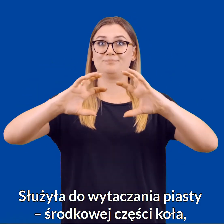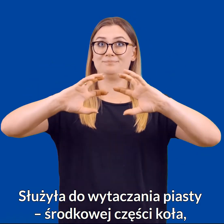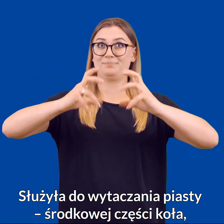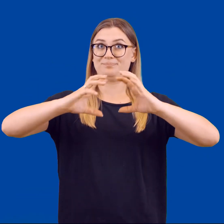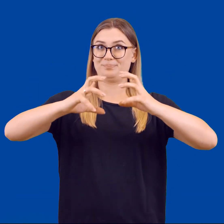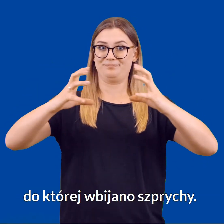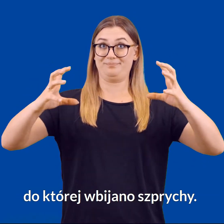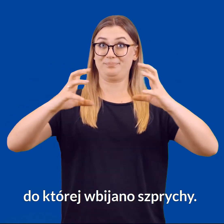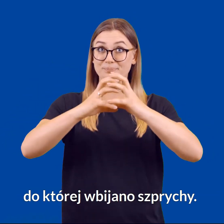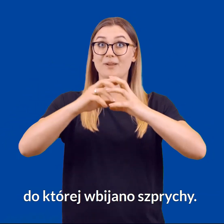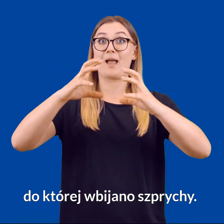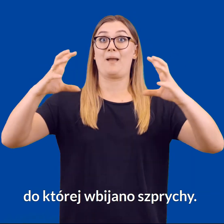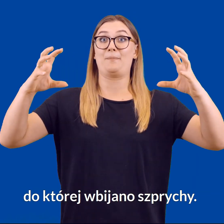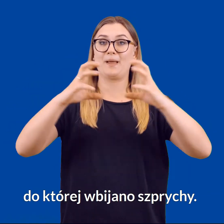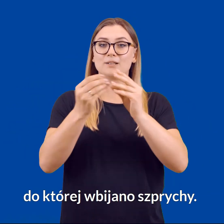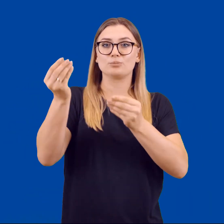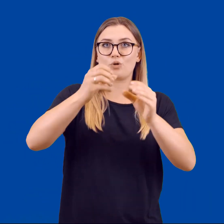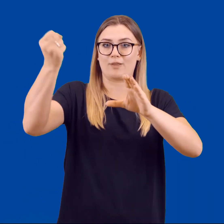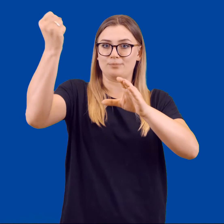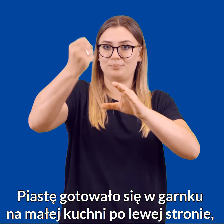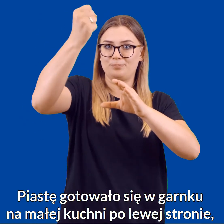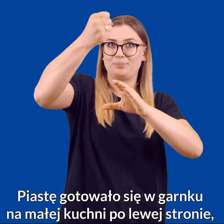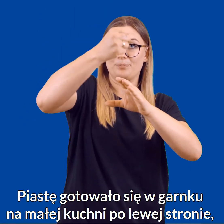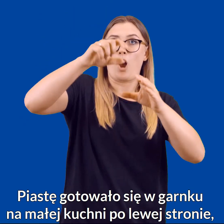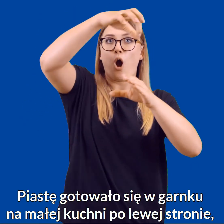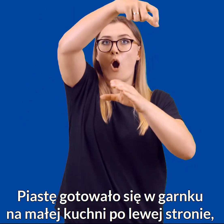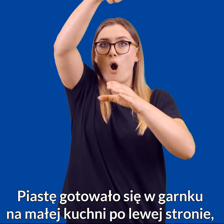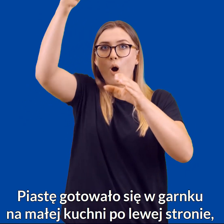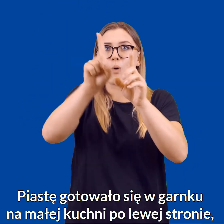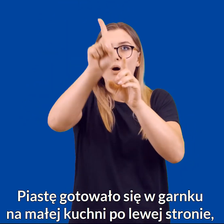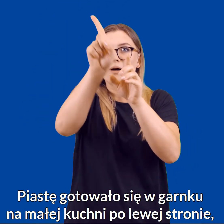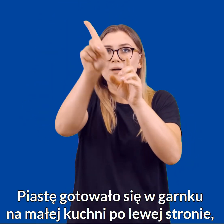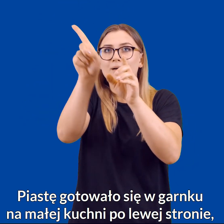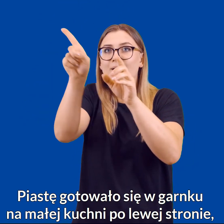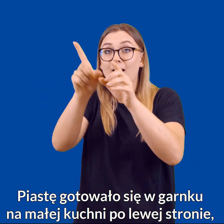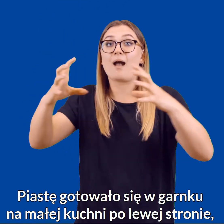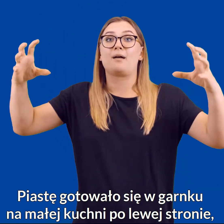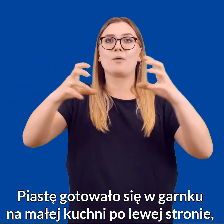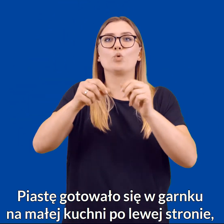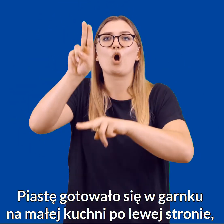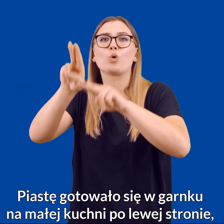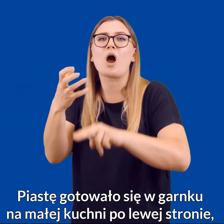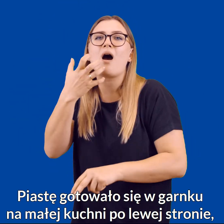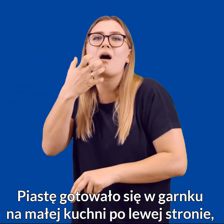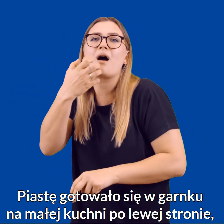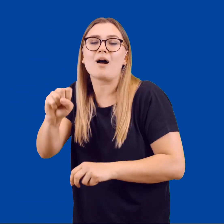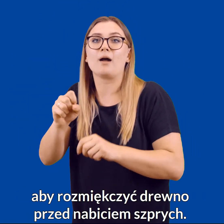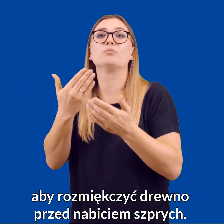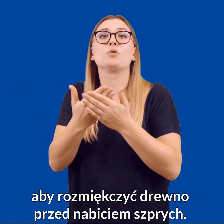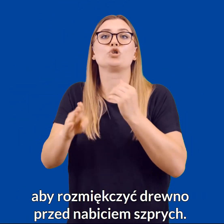koła, do której wbijano szprychy. Piastę gotowało się w garnku na małej kuchni po lewej stronie, aby